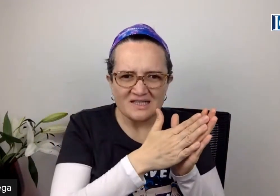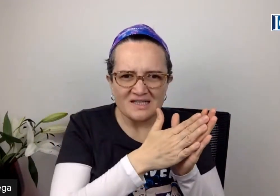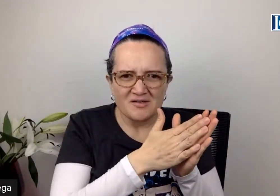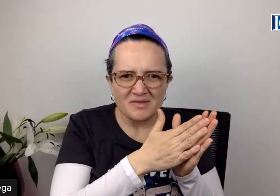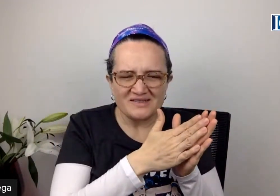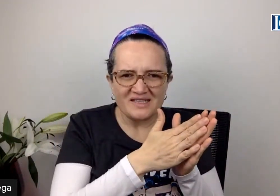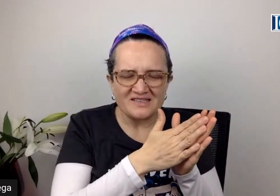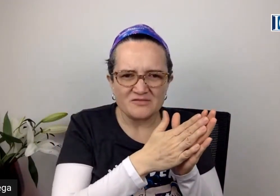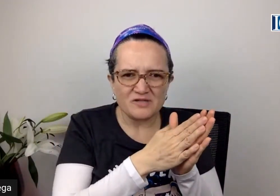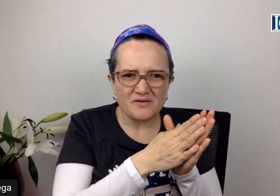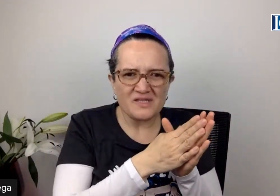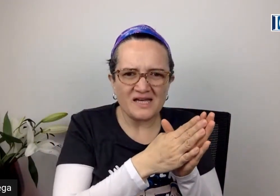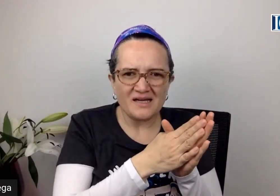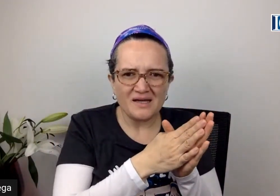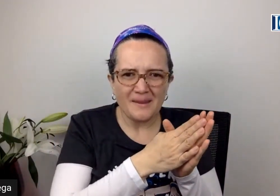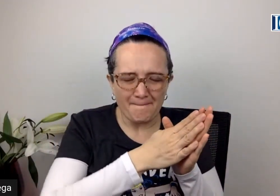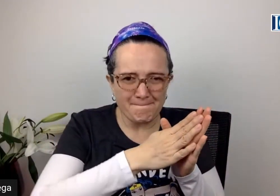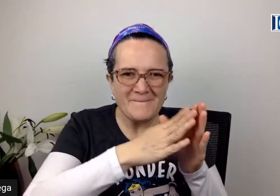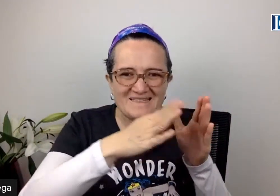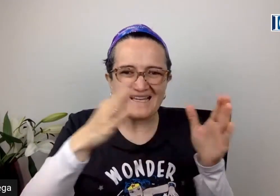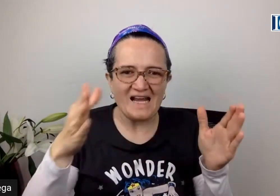mantenerse en una vida miserable